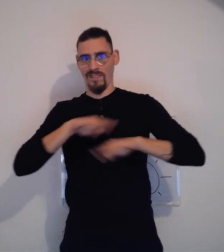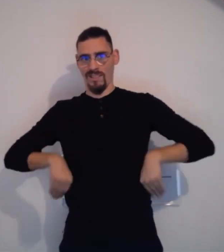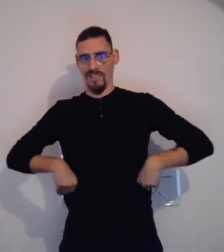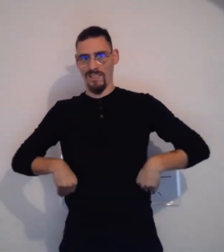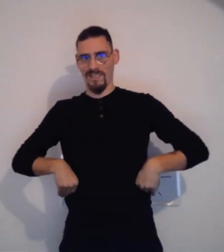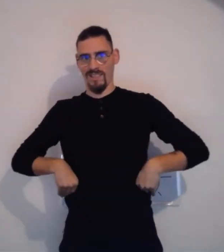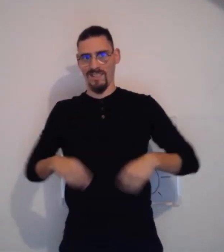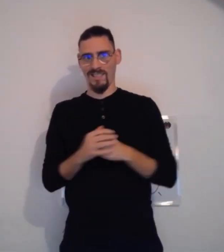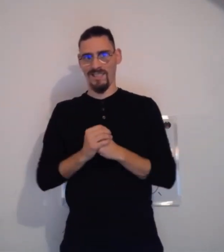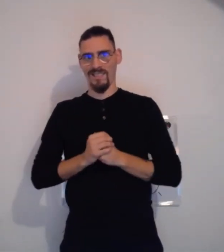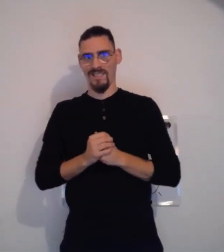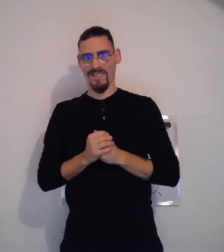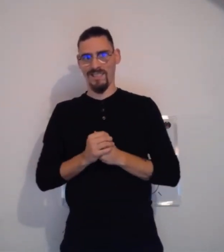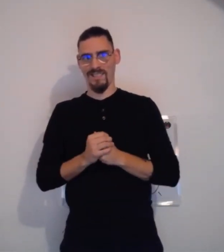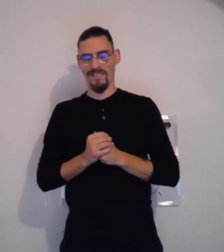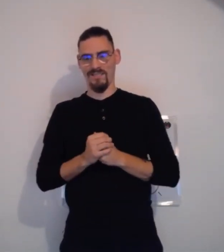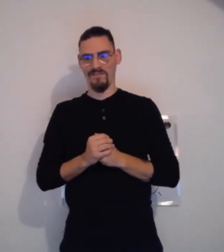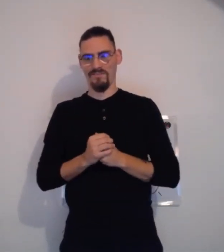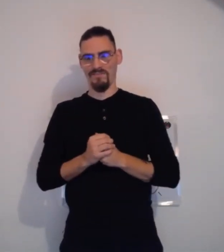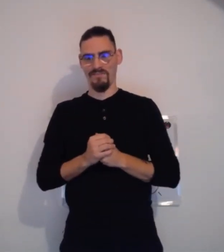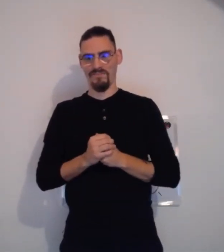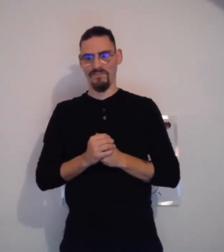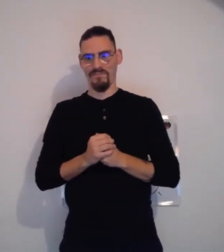Allez, un dernier. On s'en fait un petit dernier.